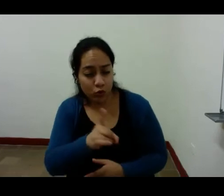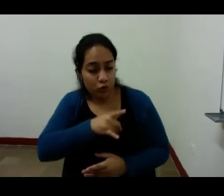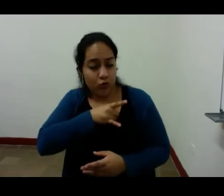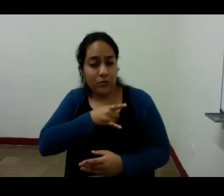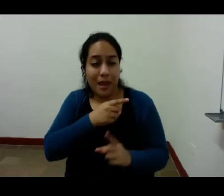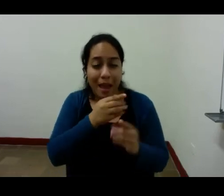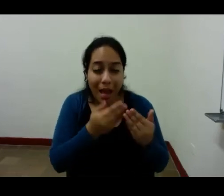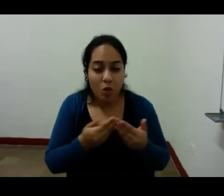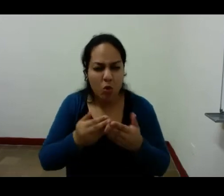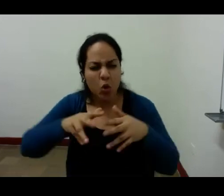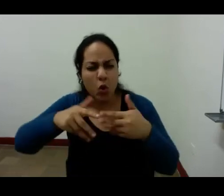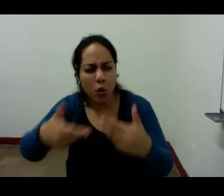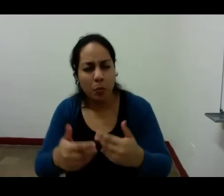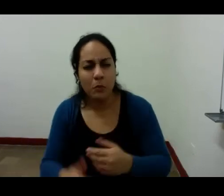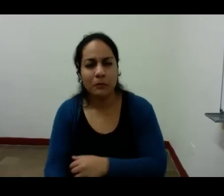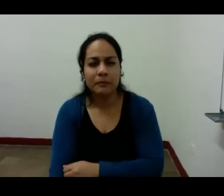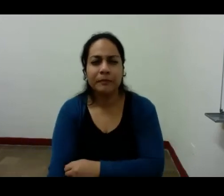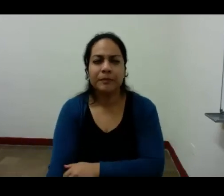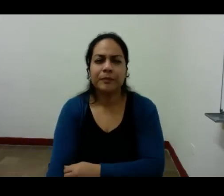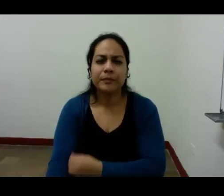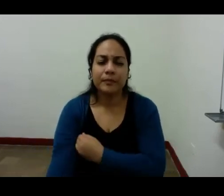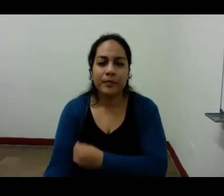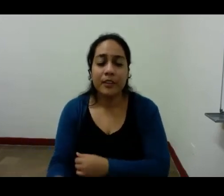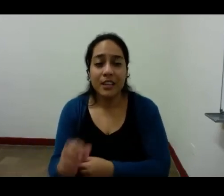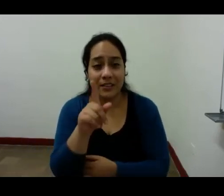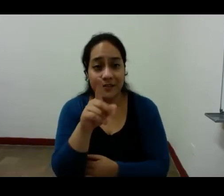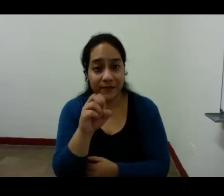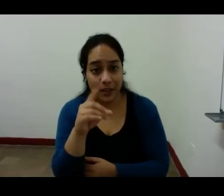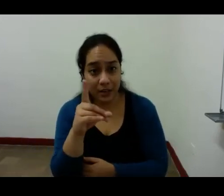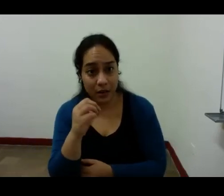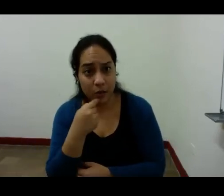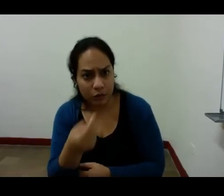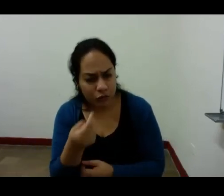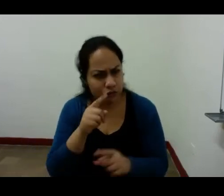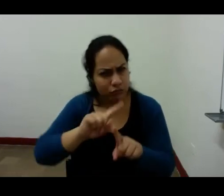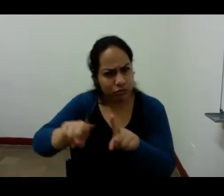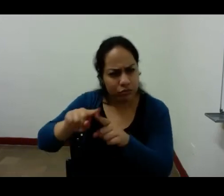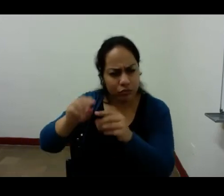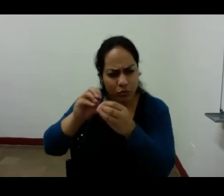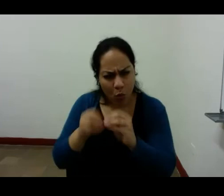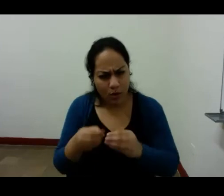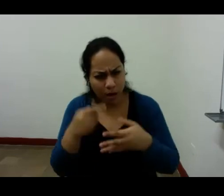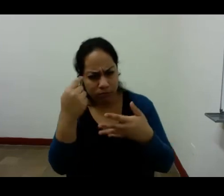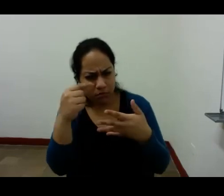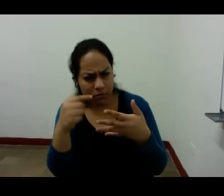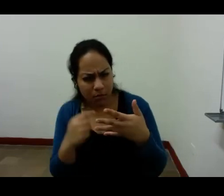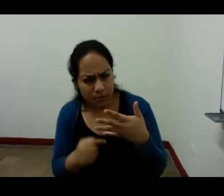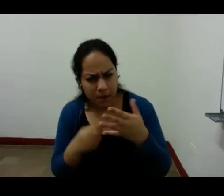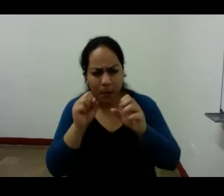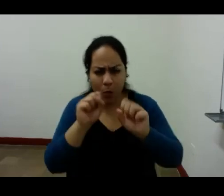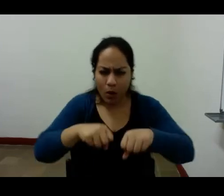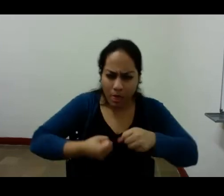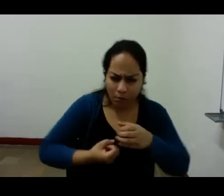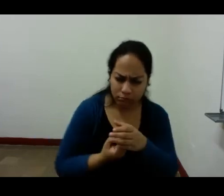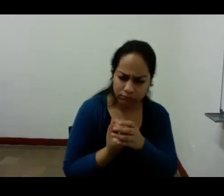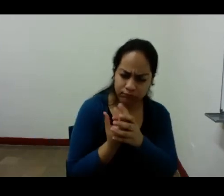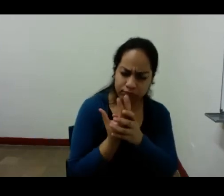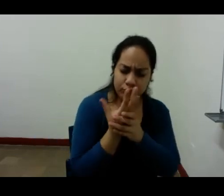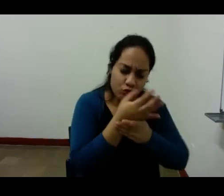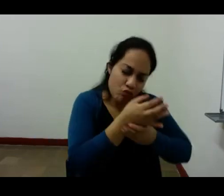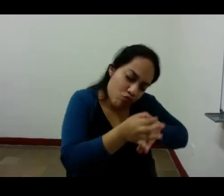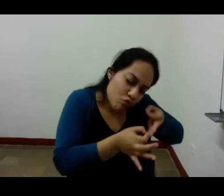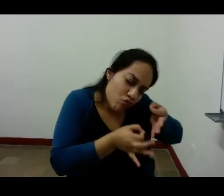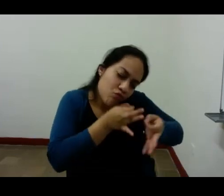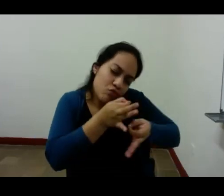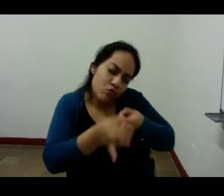Fernando Pessoa habla de los protocolos para poder cultivar en invernadero